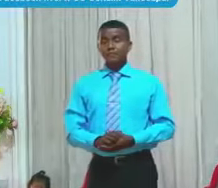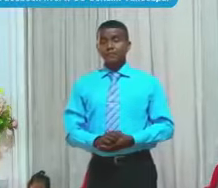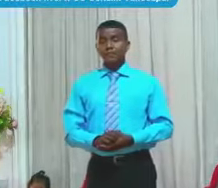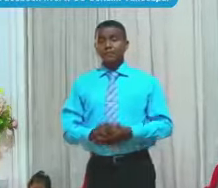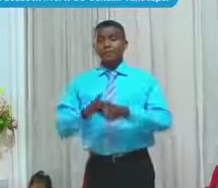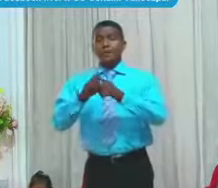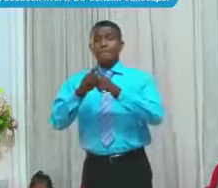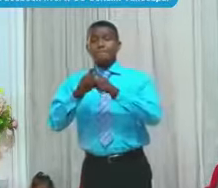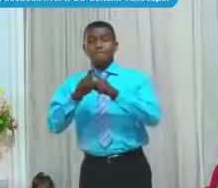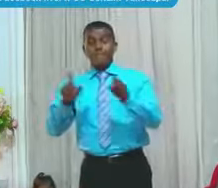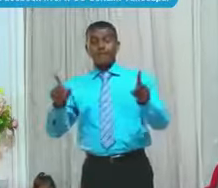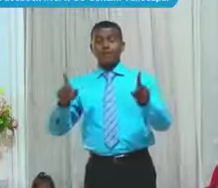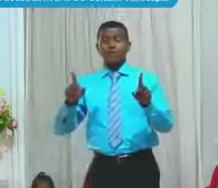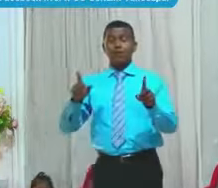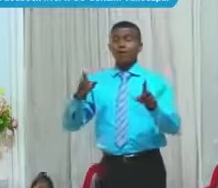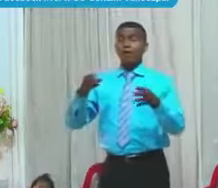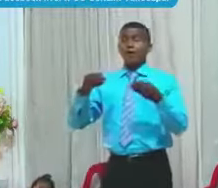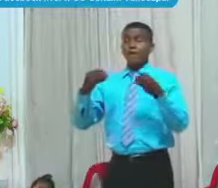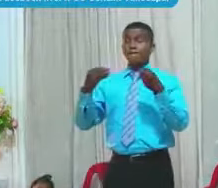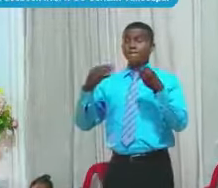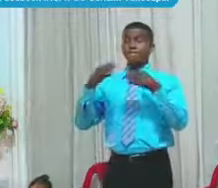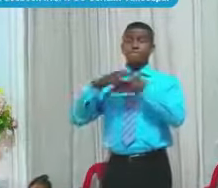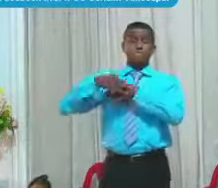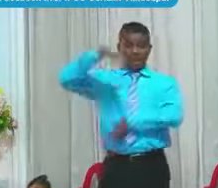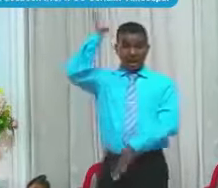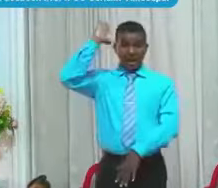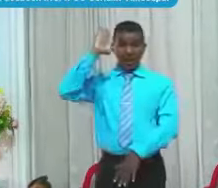Dios Lo da en abundancia Lo da gratis